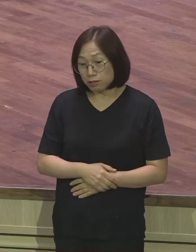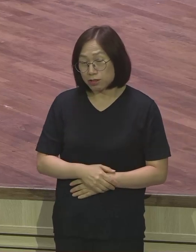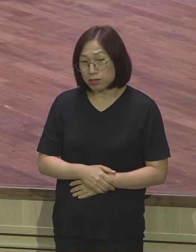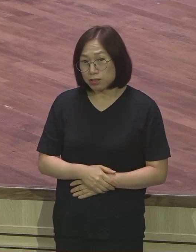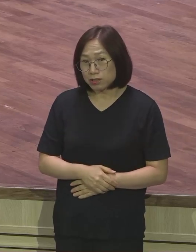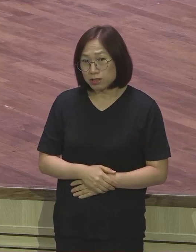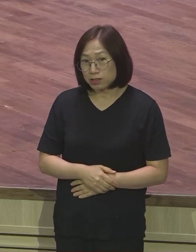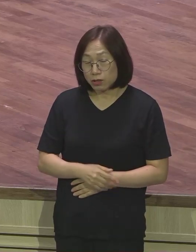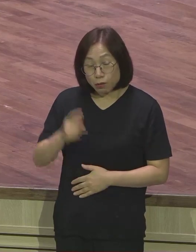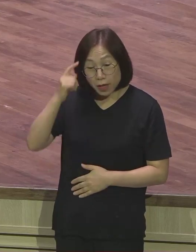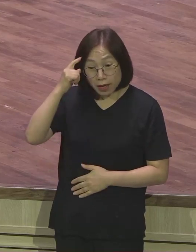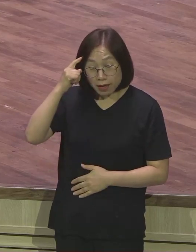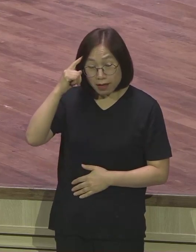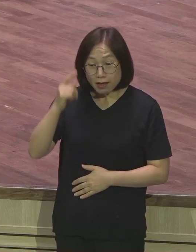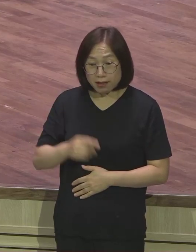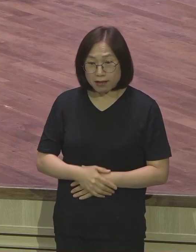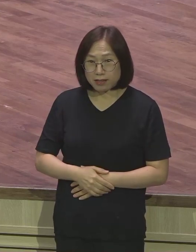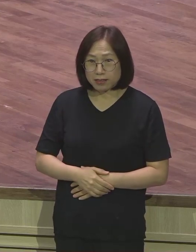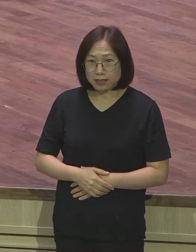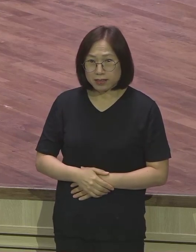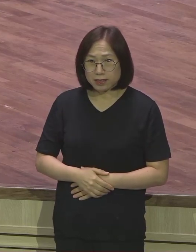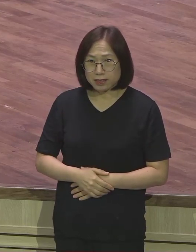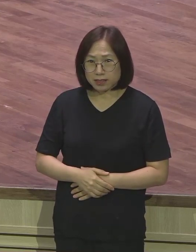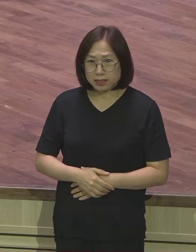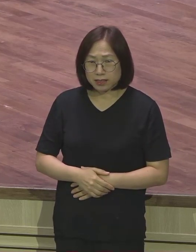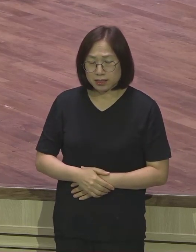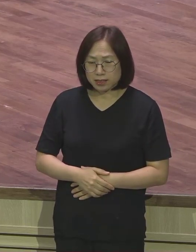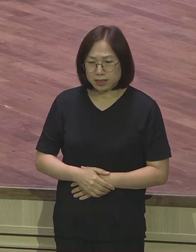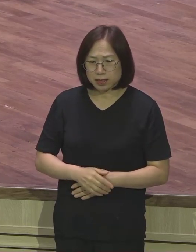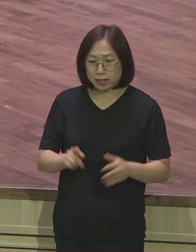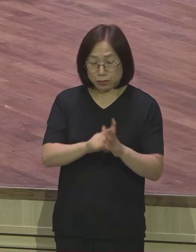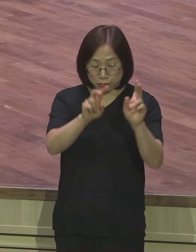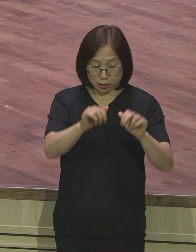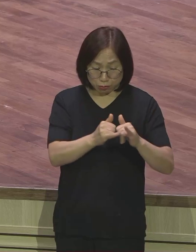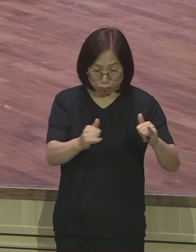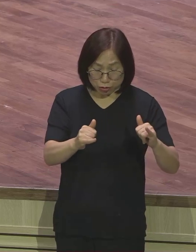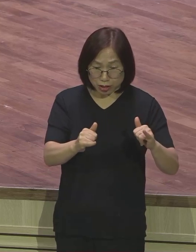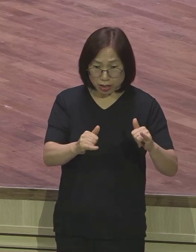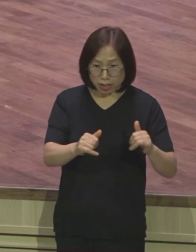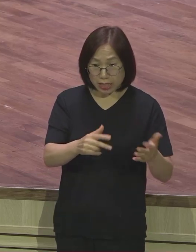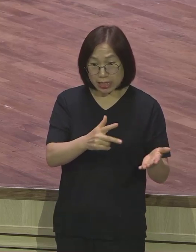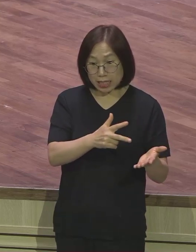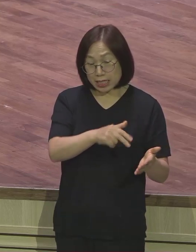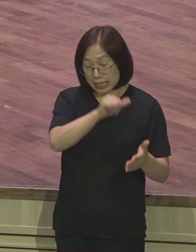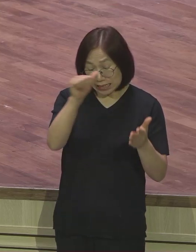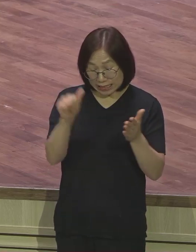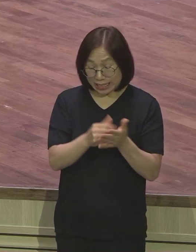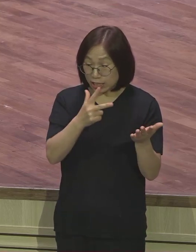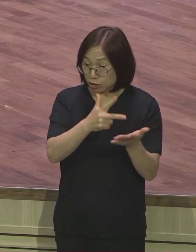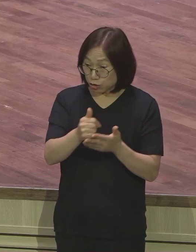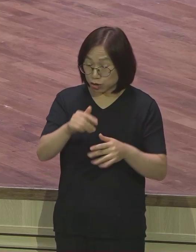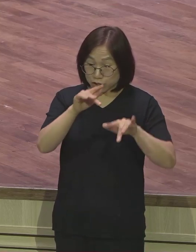왜 그렇죠? 그 인생의 주인인 귀신이 역사하니까 병도 낫고